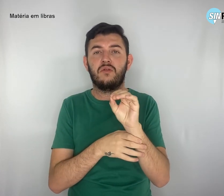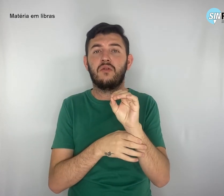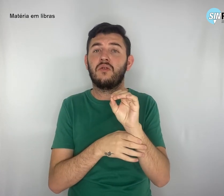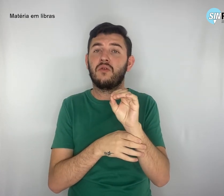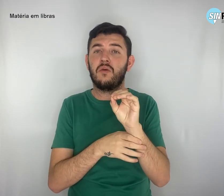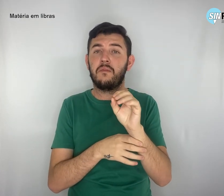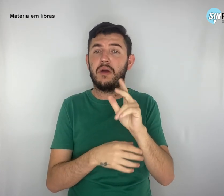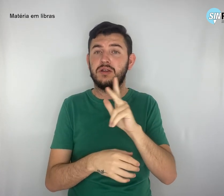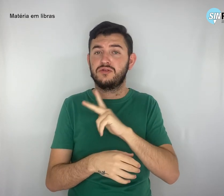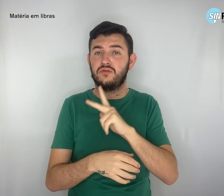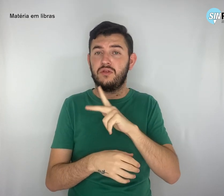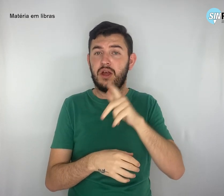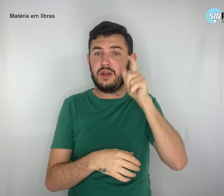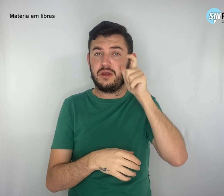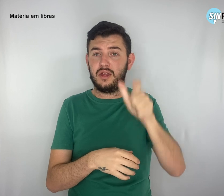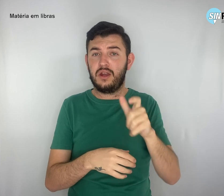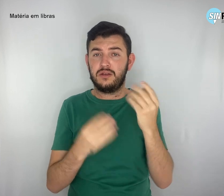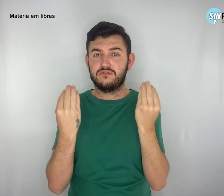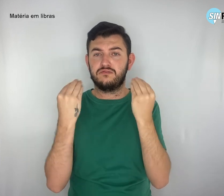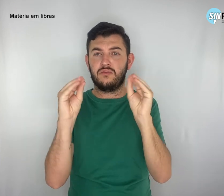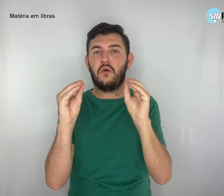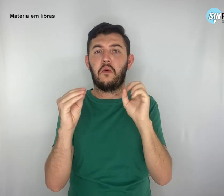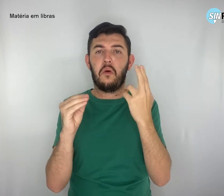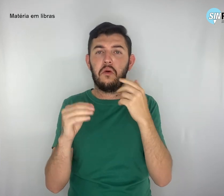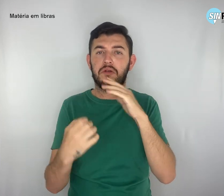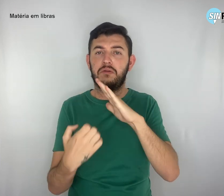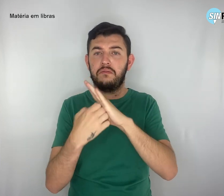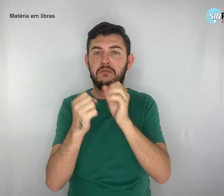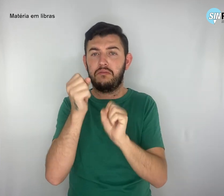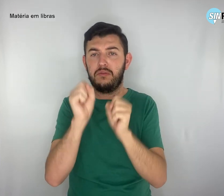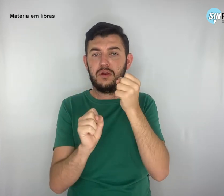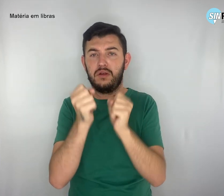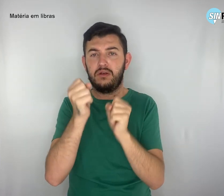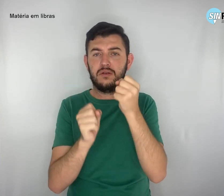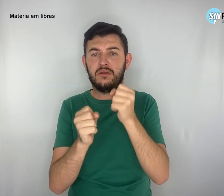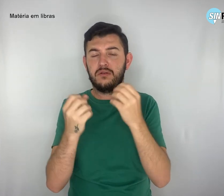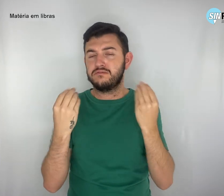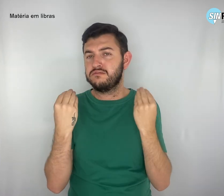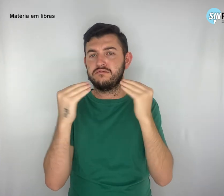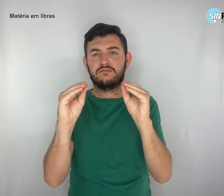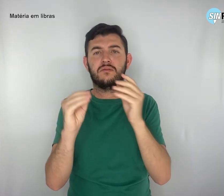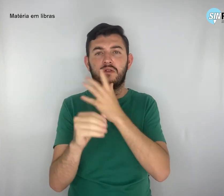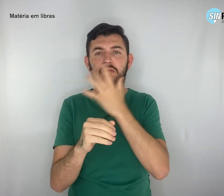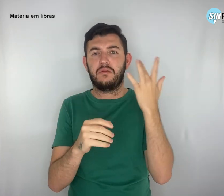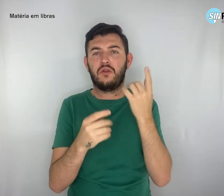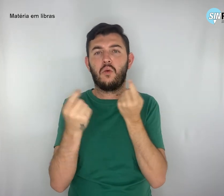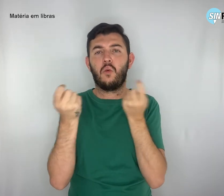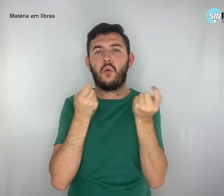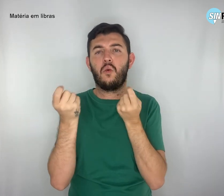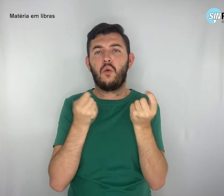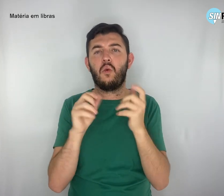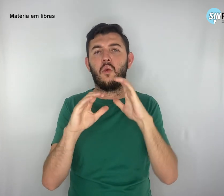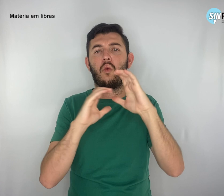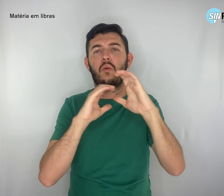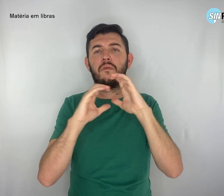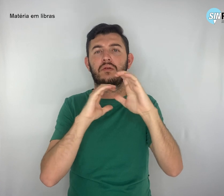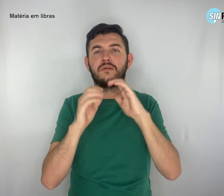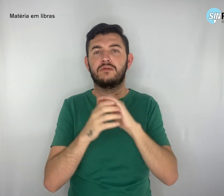particulares e corporativos daqueles que controlam os meios de comunicação. No